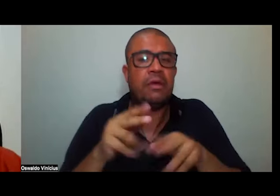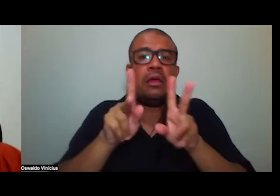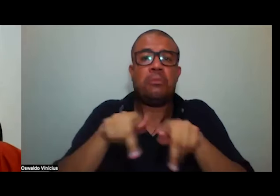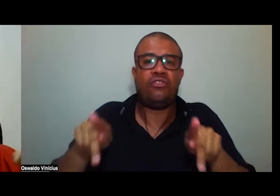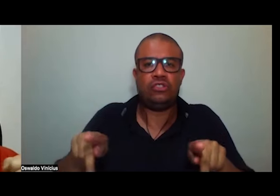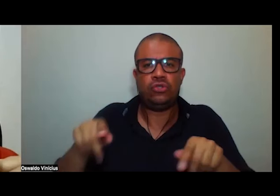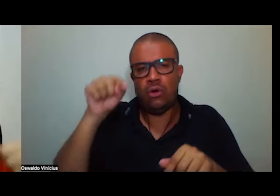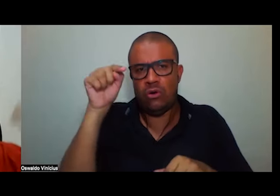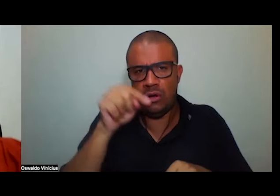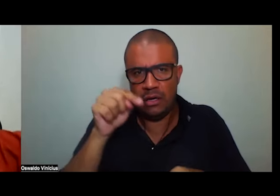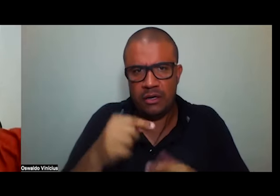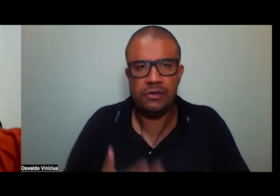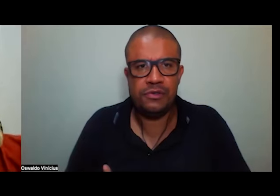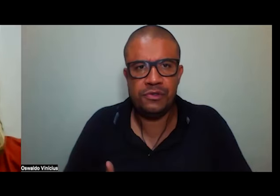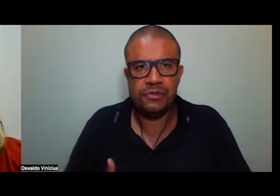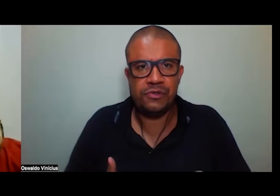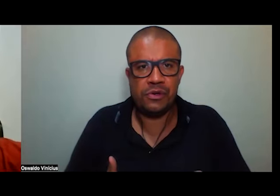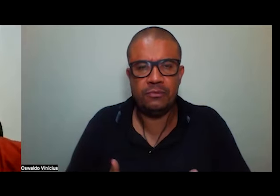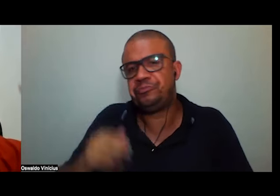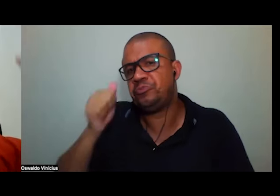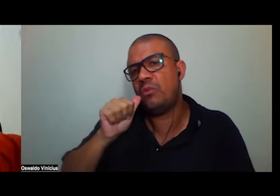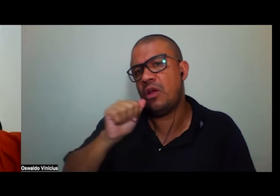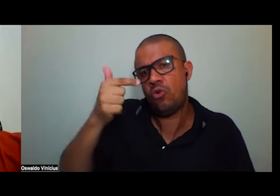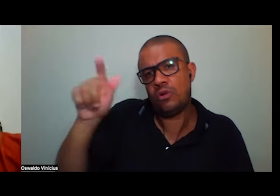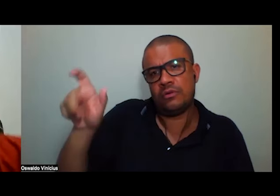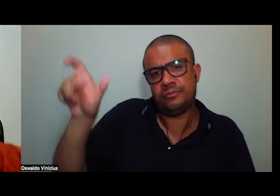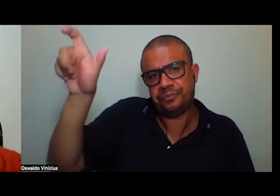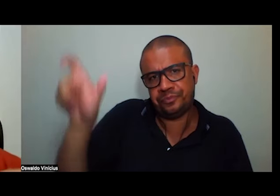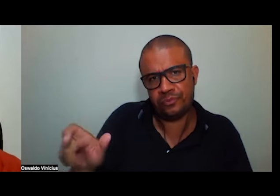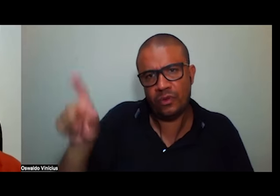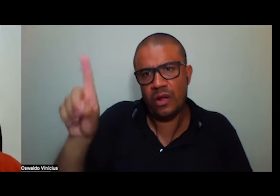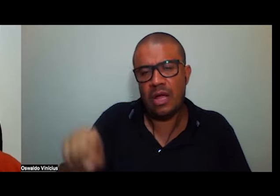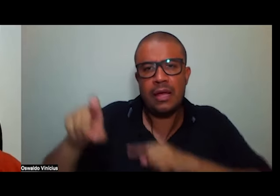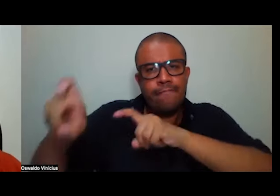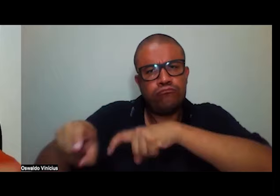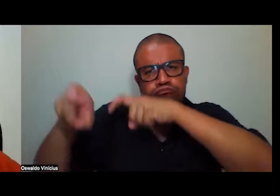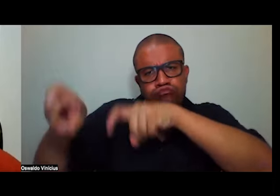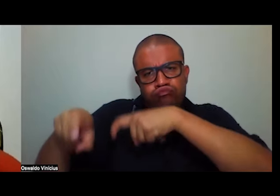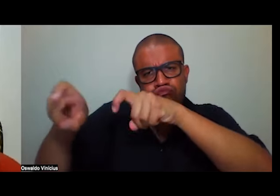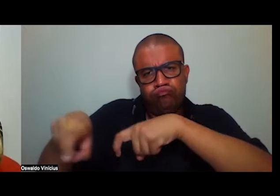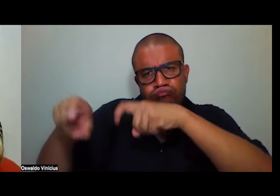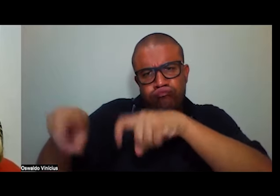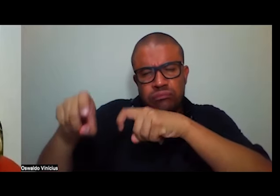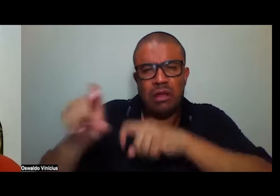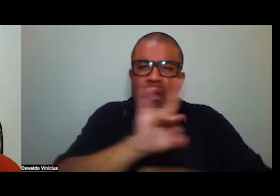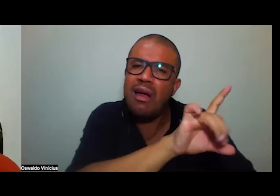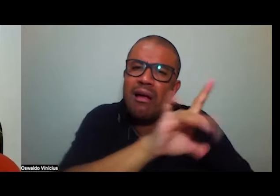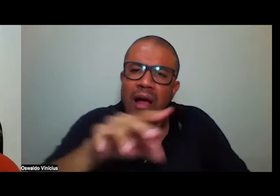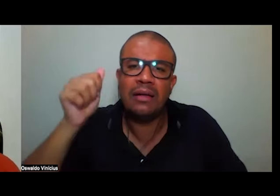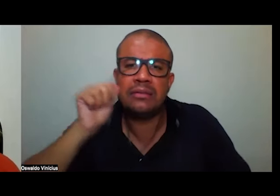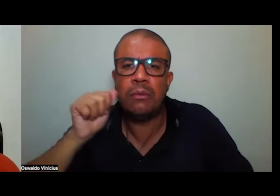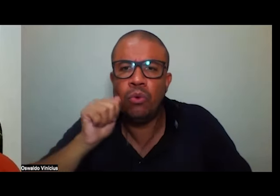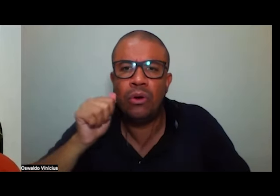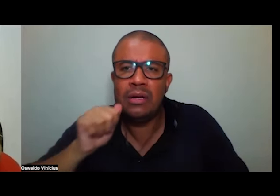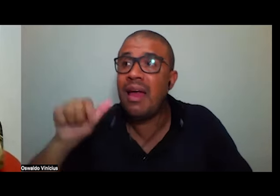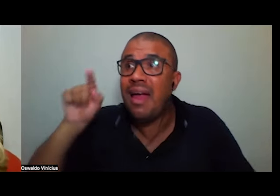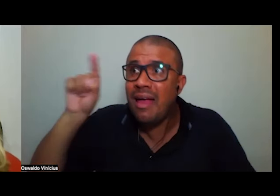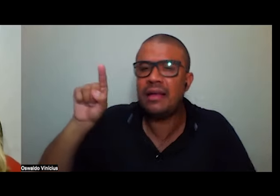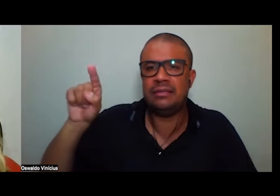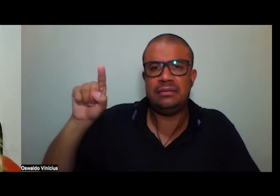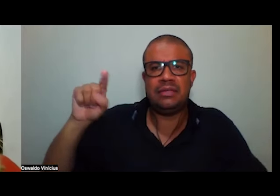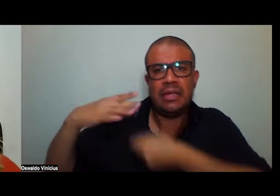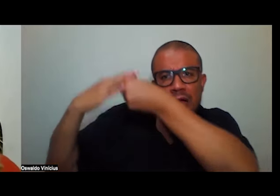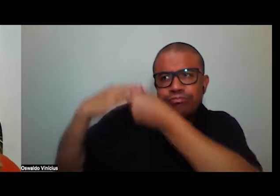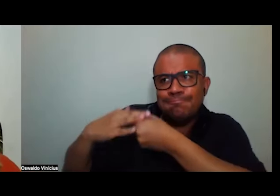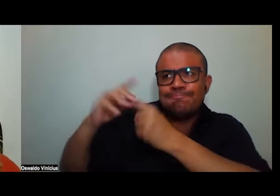uma Margarida Maria Alves que foi agricultora cada uma de nós que eles querem derrotar é para derrotar